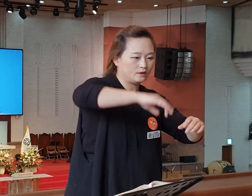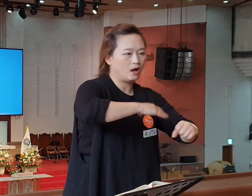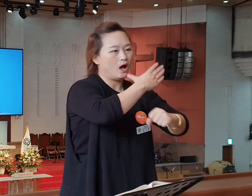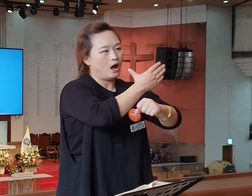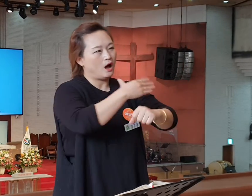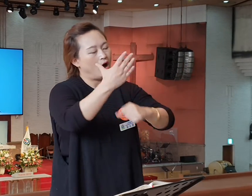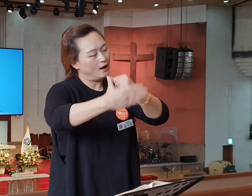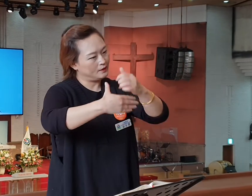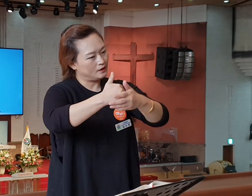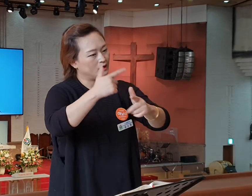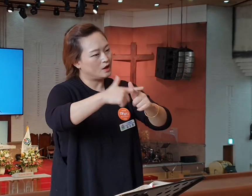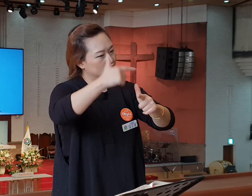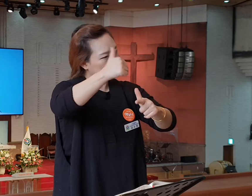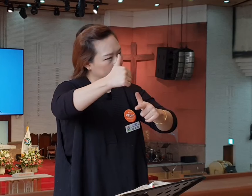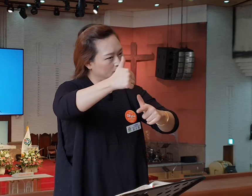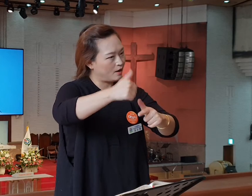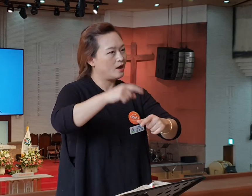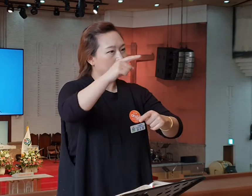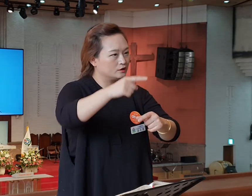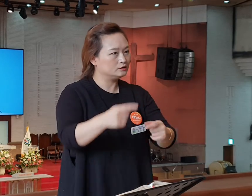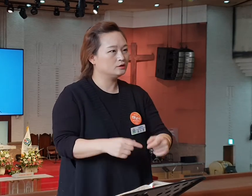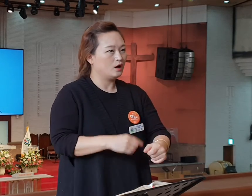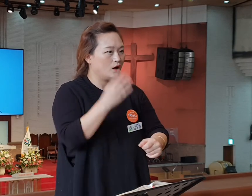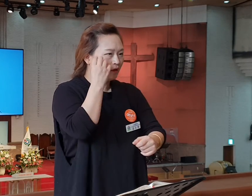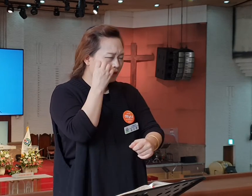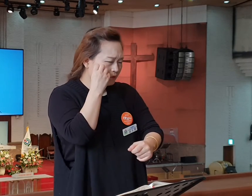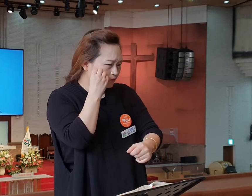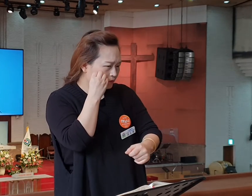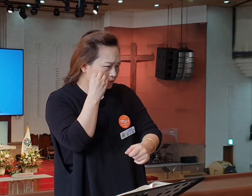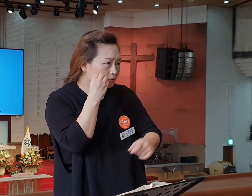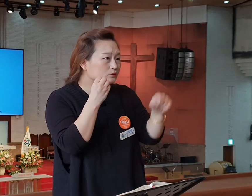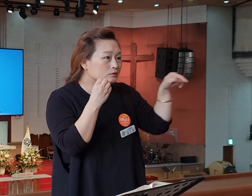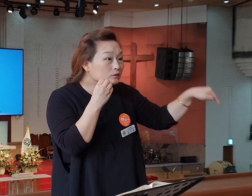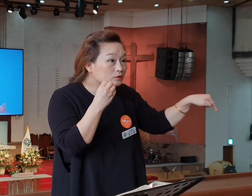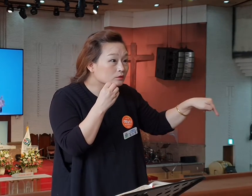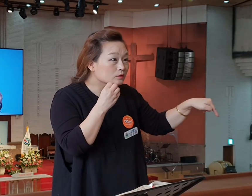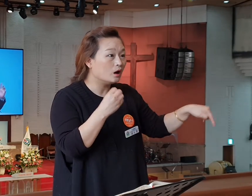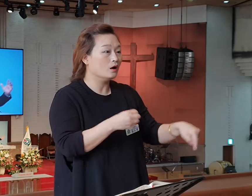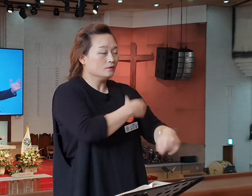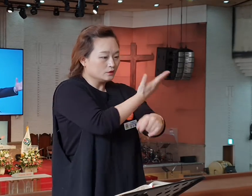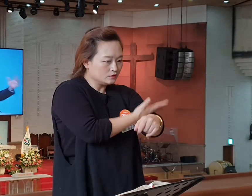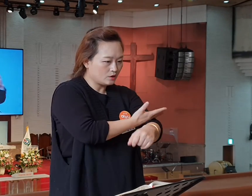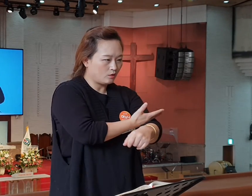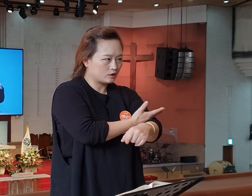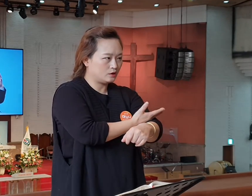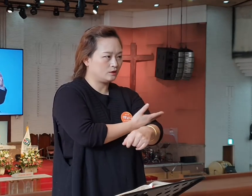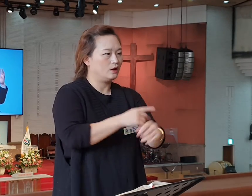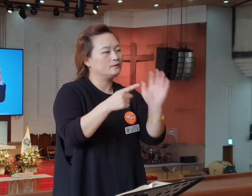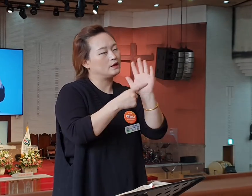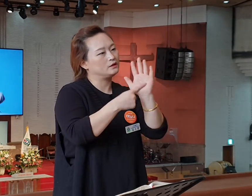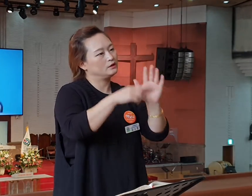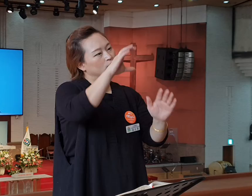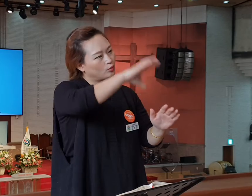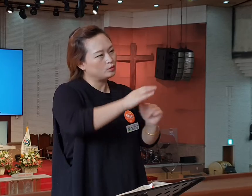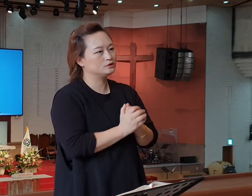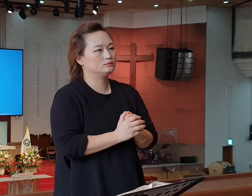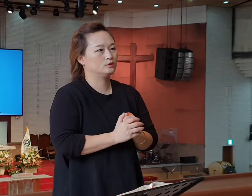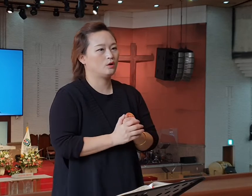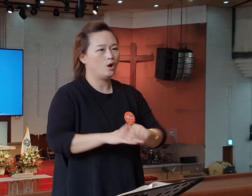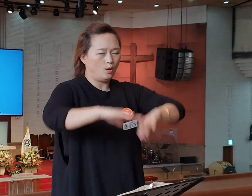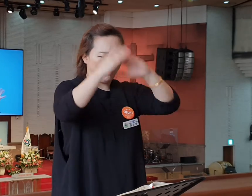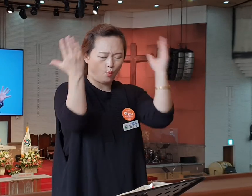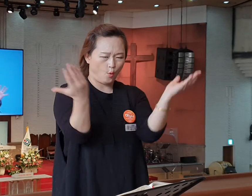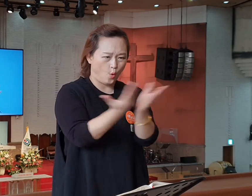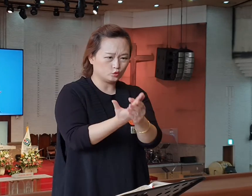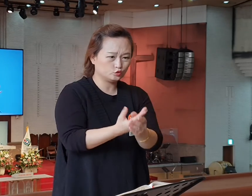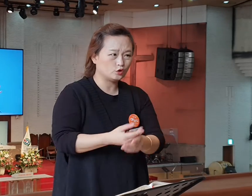세력을 얻습니다. 은 5마리가 되는 책이 불탔던 도시예요. 온 도시가 뭔가 바울을 잡아 죽이려고 했지만,